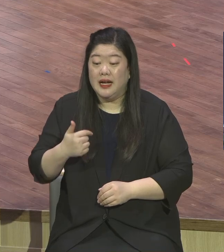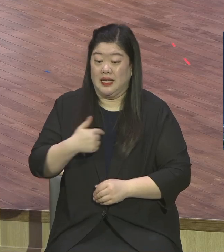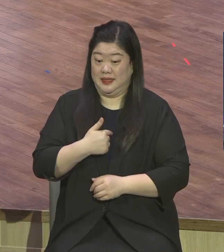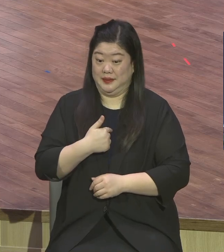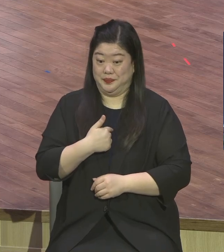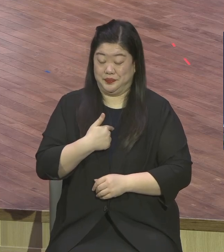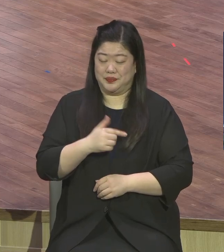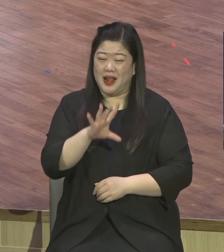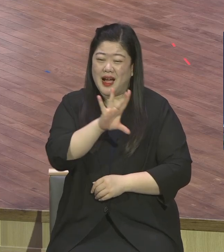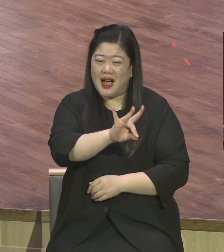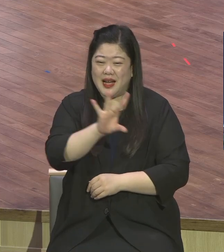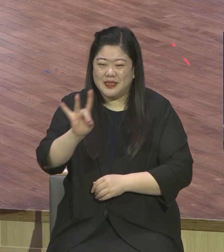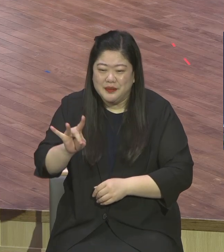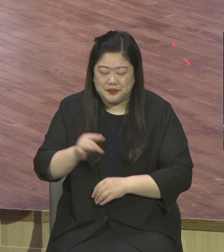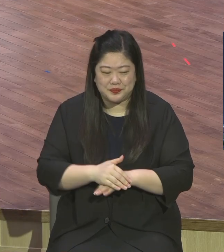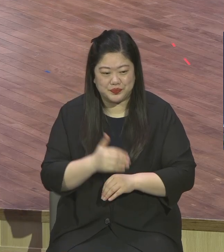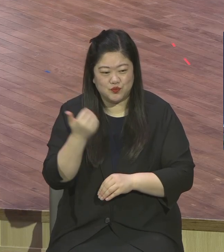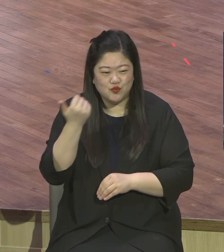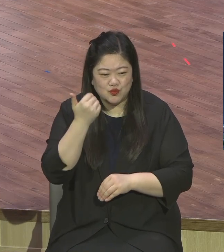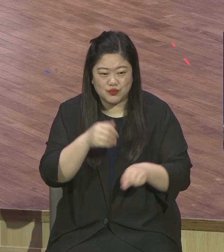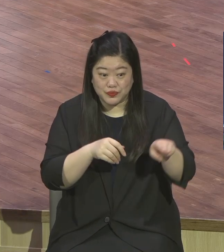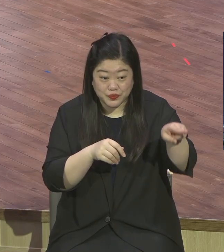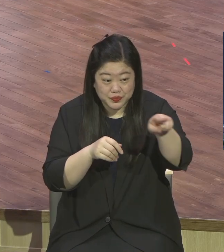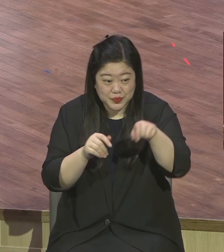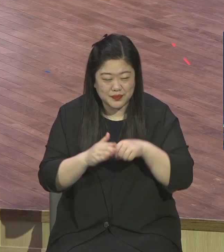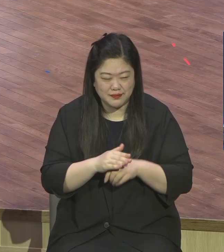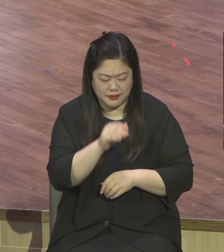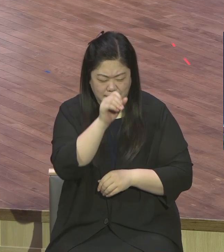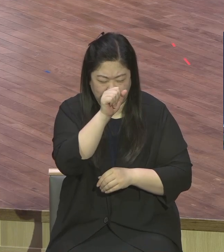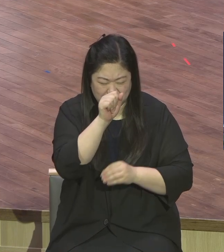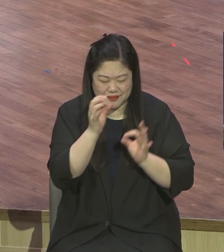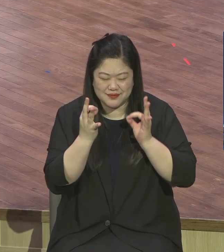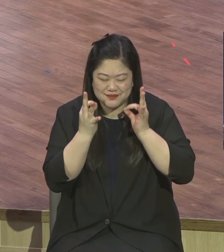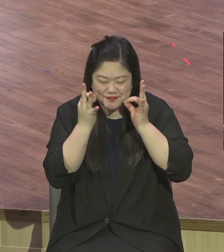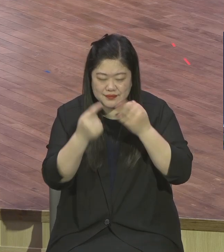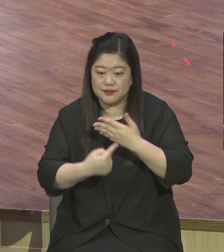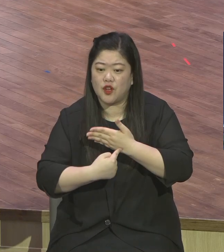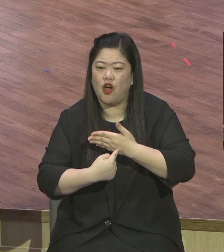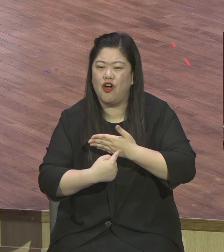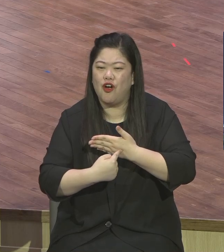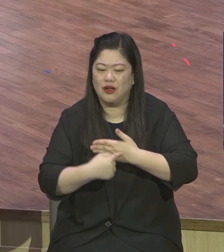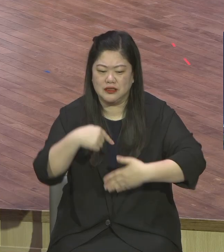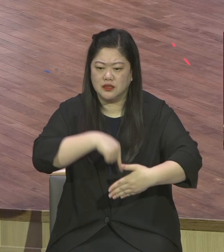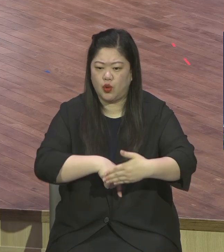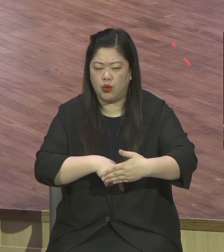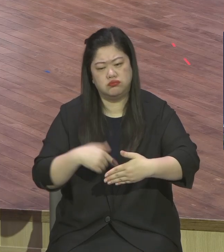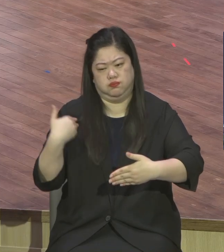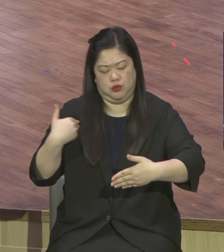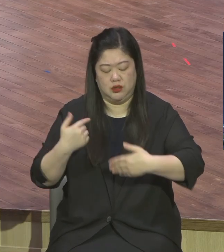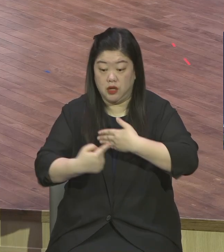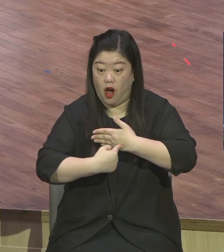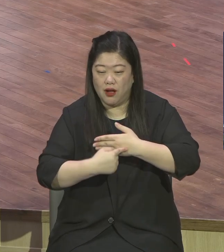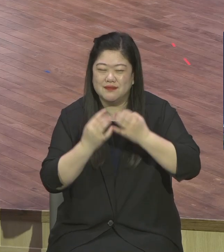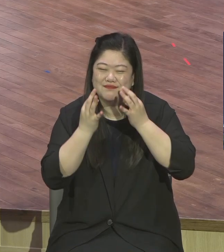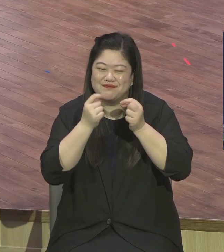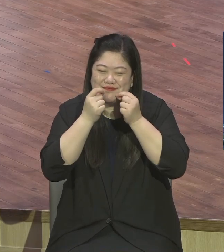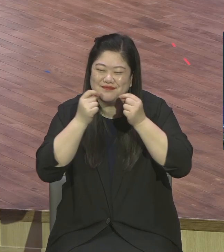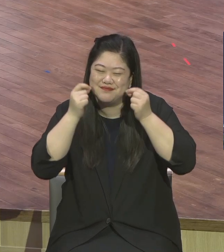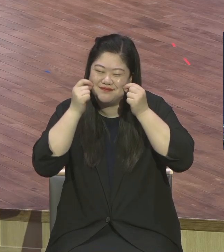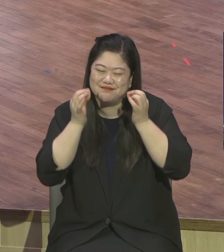속이 다 보여 그냥 보여 그거 다 가짜거든요 쇼하는 거거든요 그게 솔직한 모습 그게